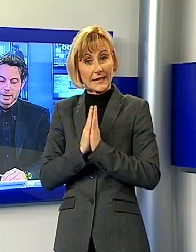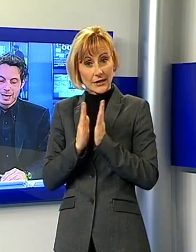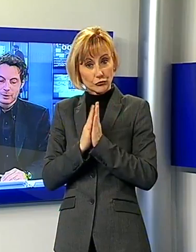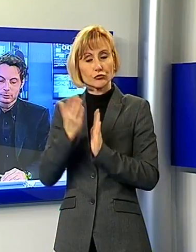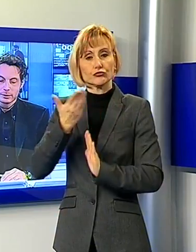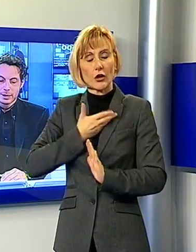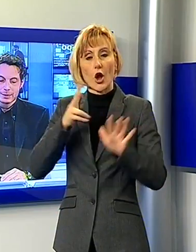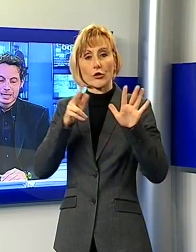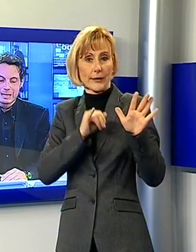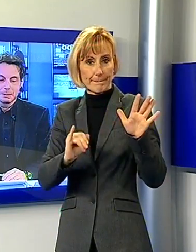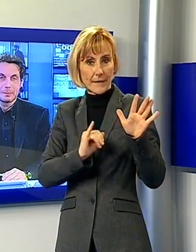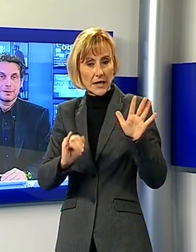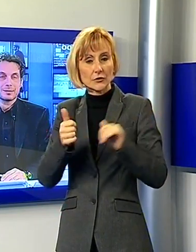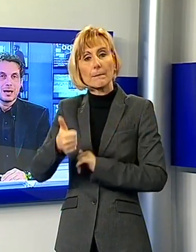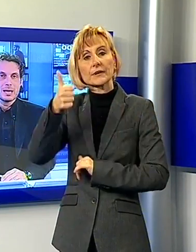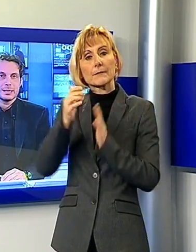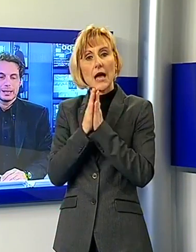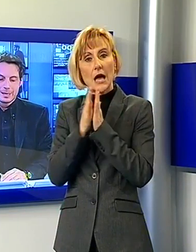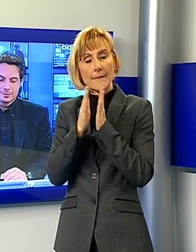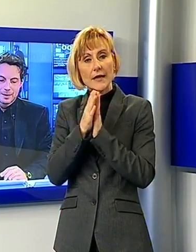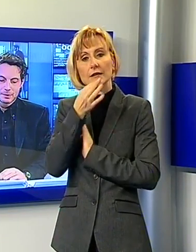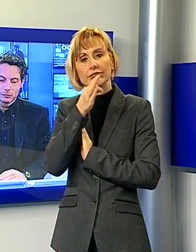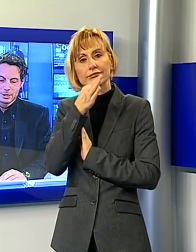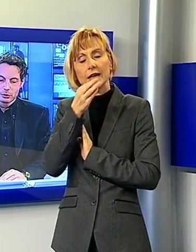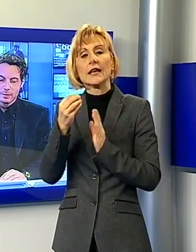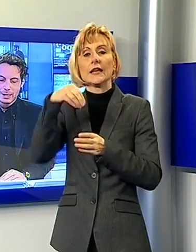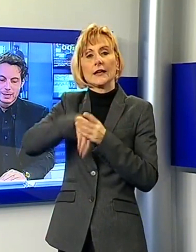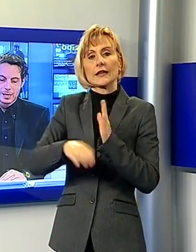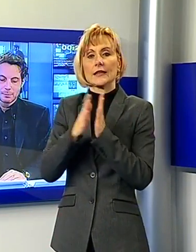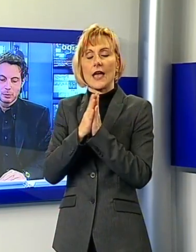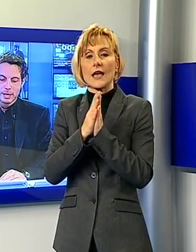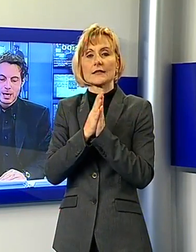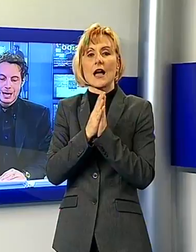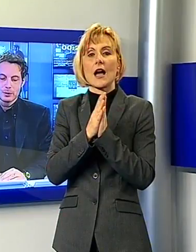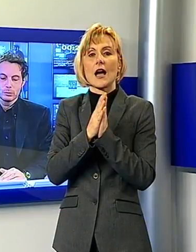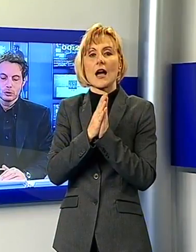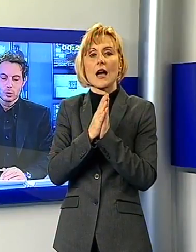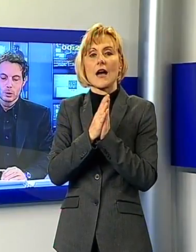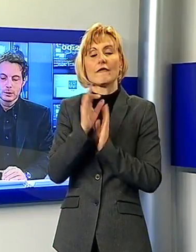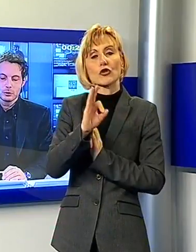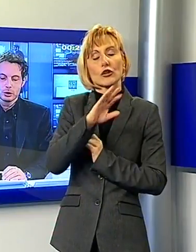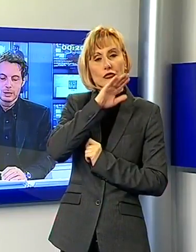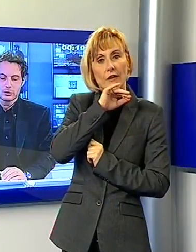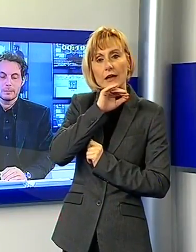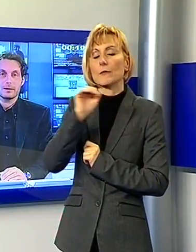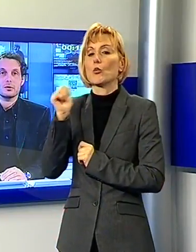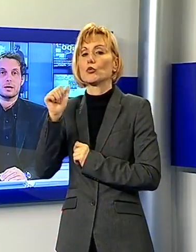alle 8.30 la prima messa nella chiesa di Fornaci Vecchia e poi alle 11.15 la celebrazione